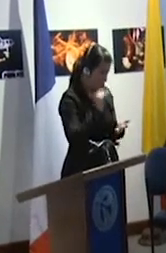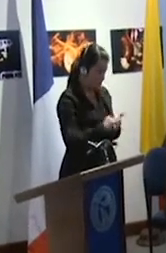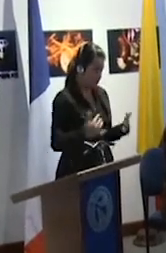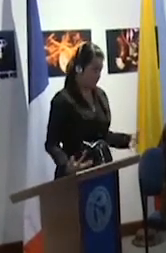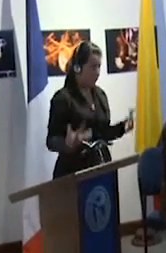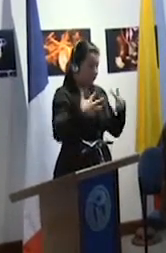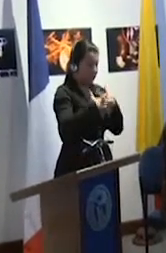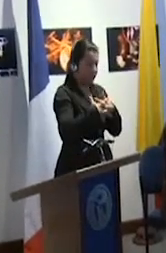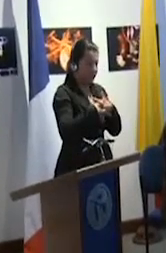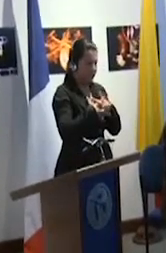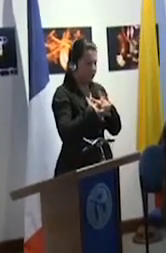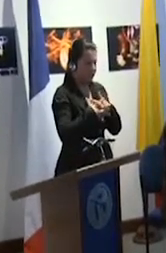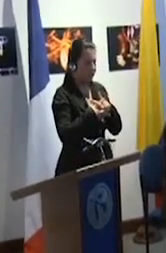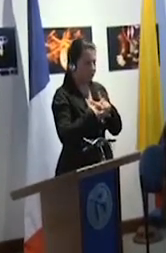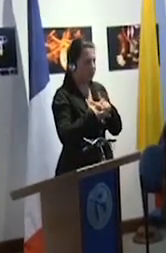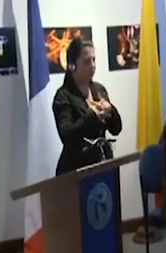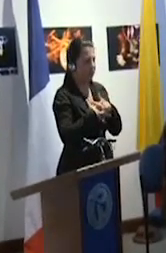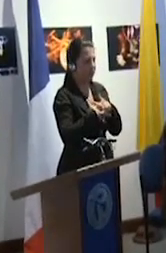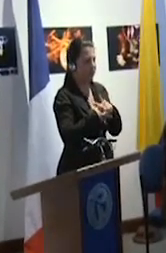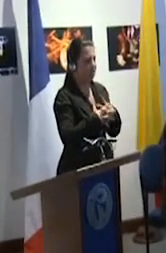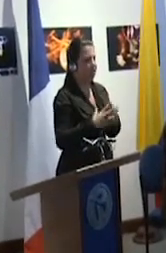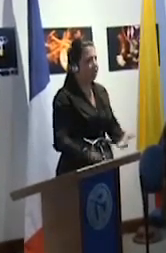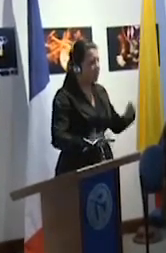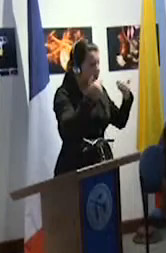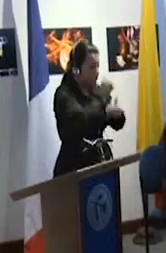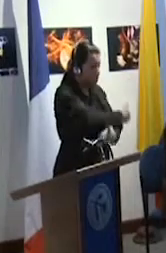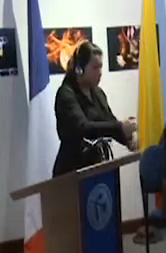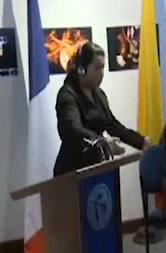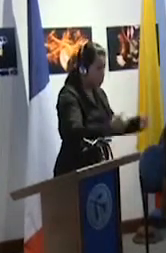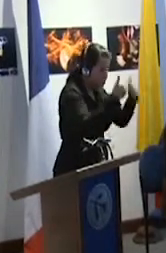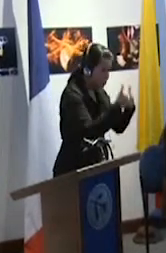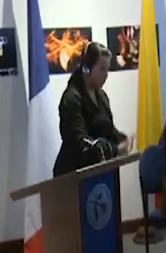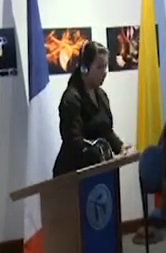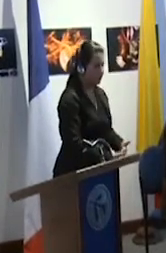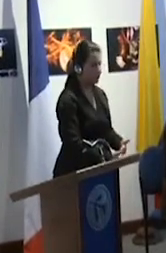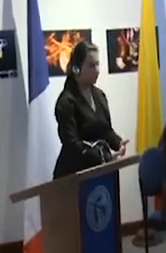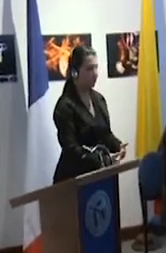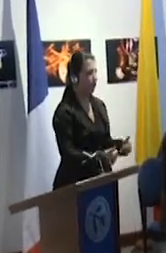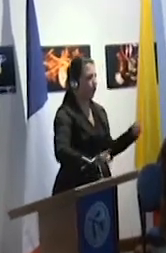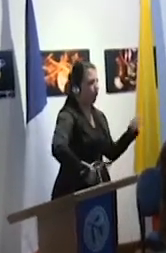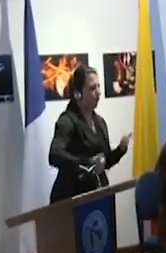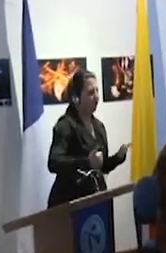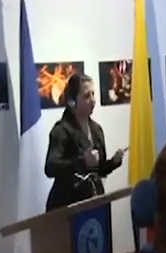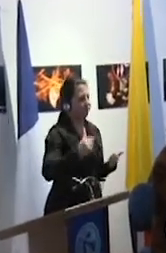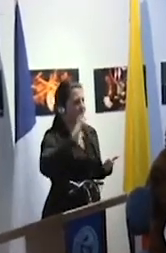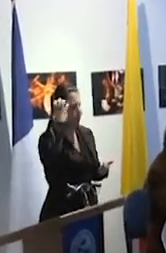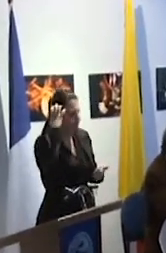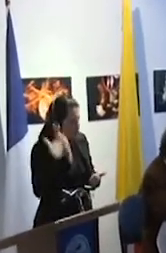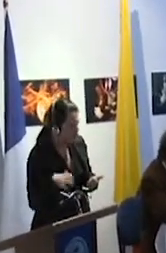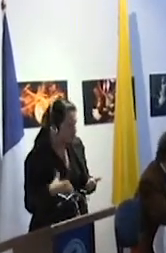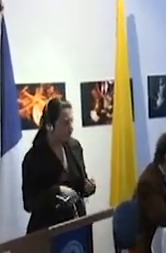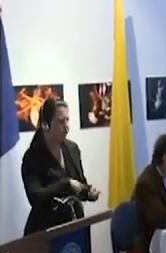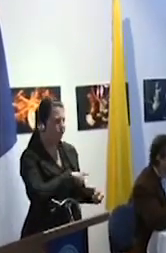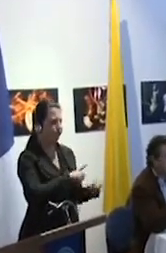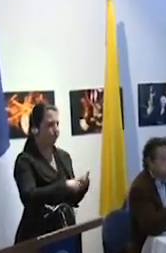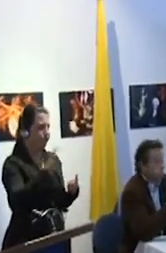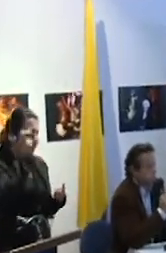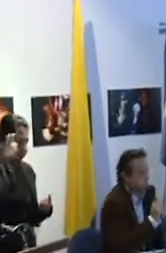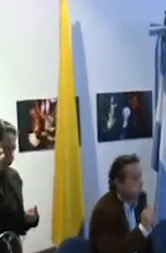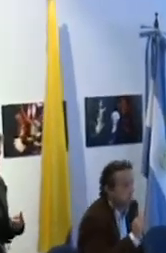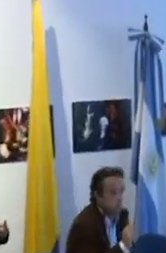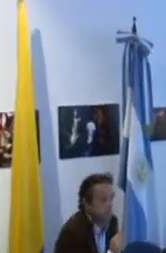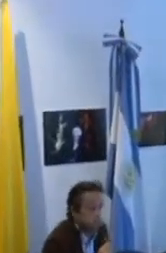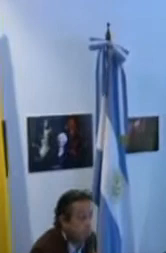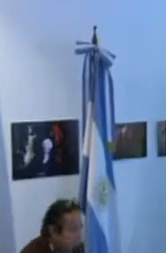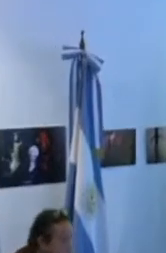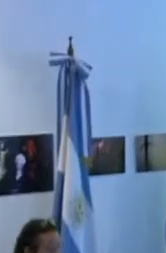que tienen discapacidades sensoriales y motrices y que pueden asistir a